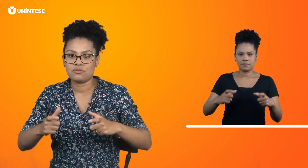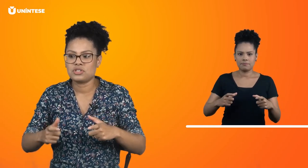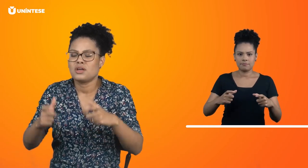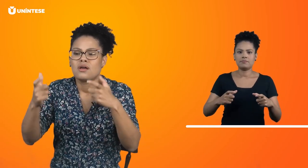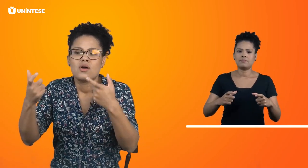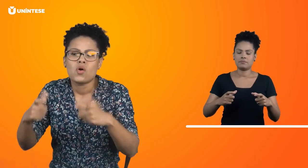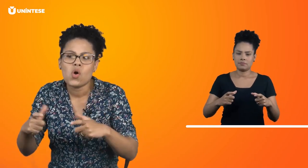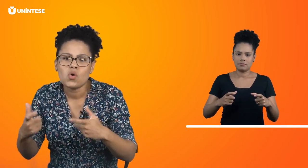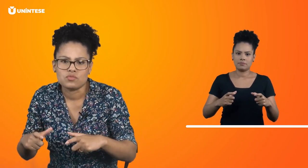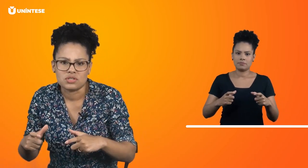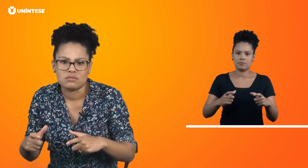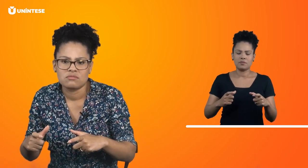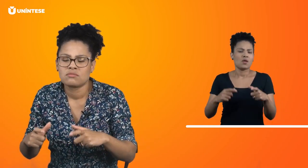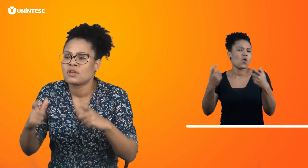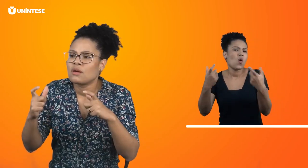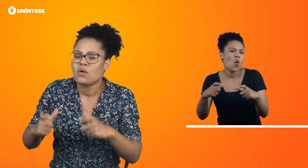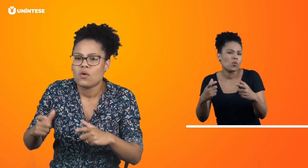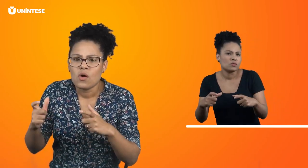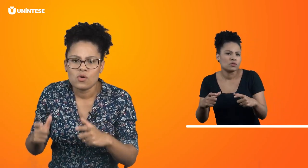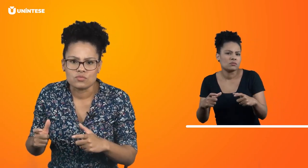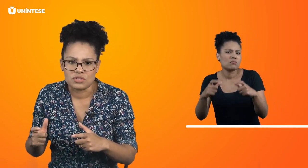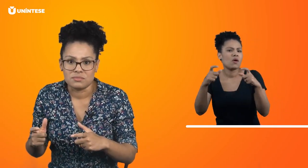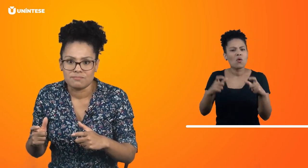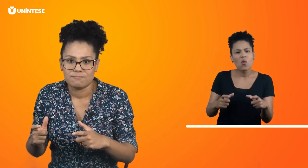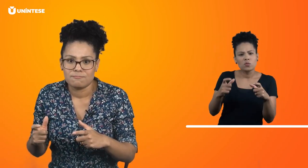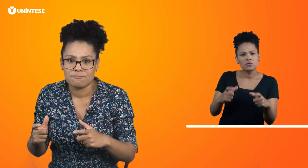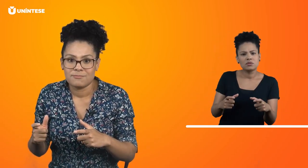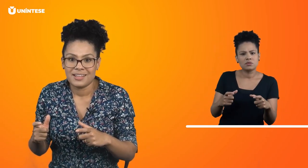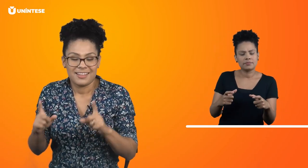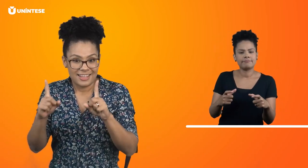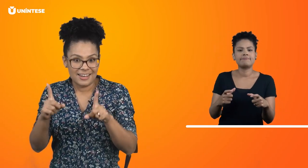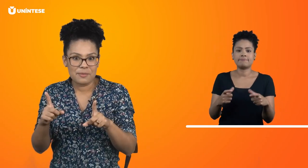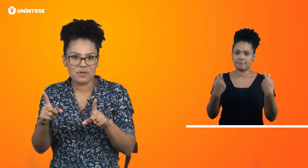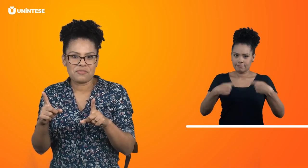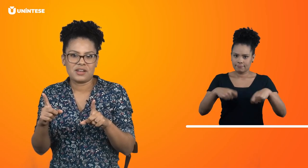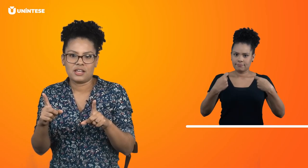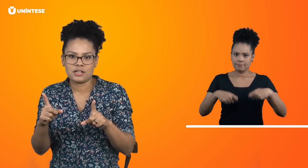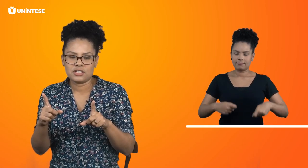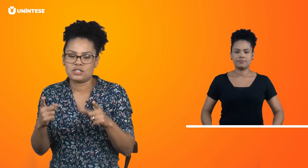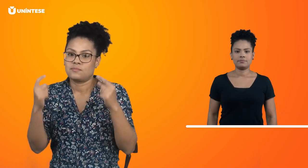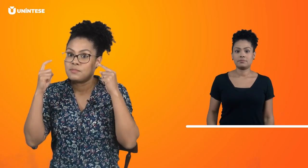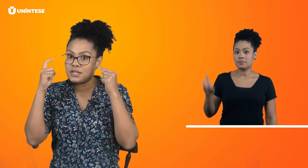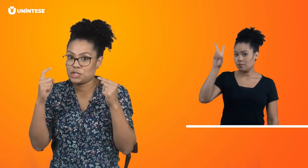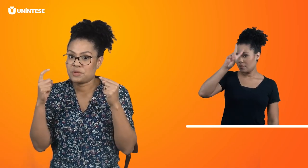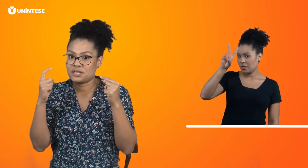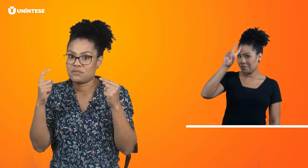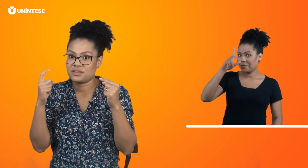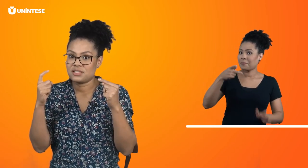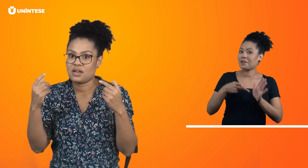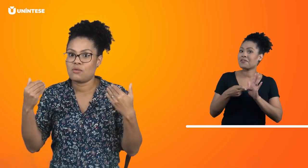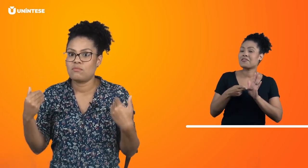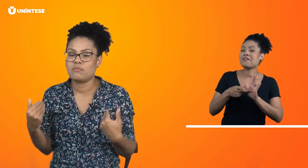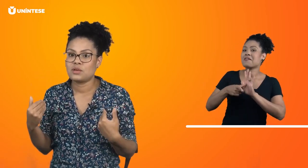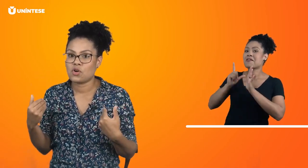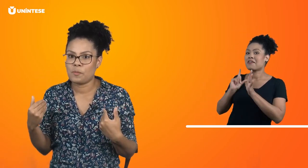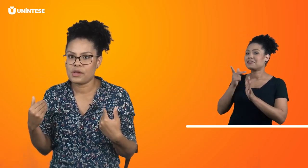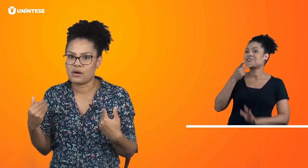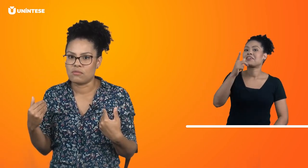de onde. Onde? E lembra que eu falei antes? E expressão facial e corporal.